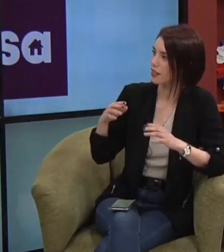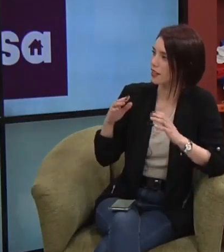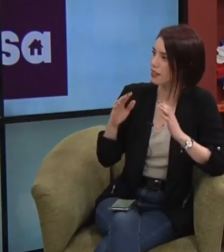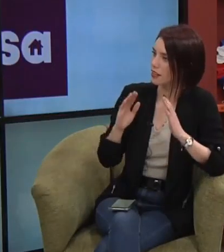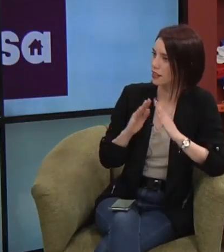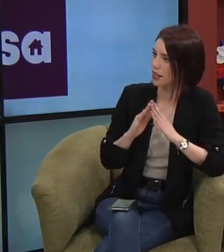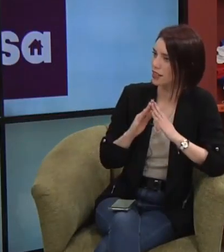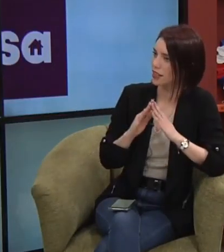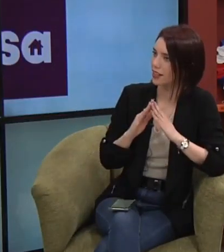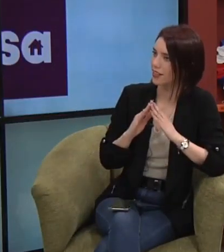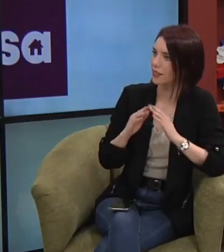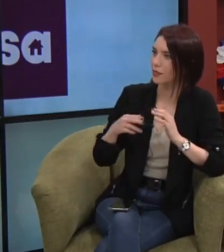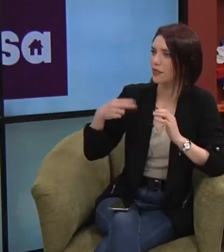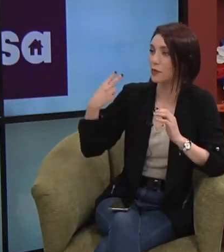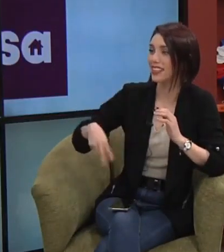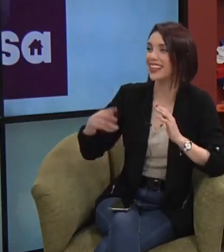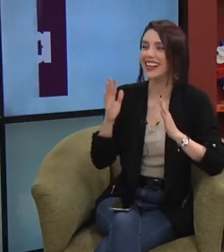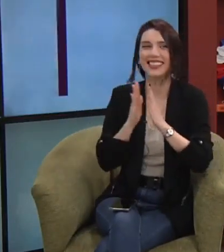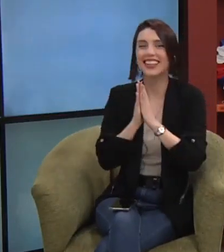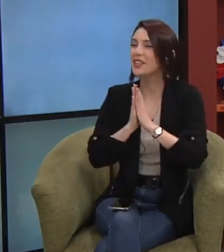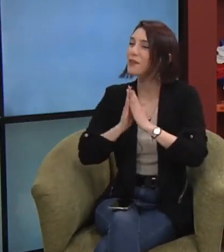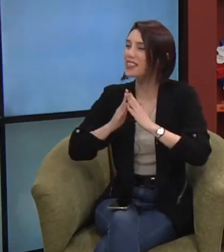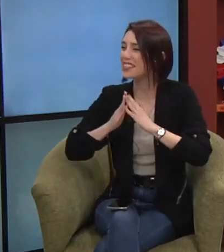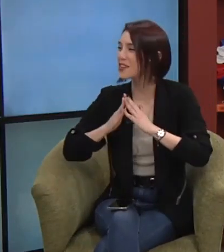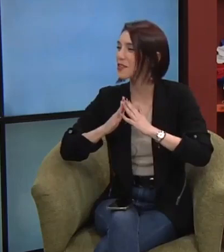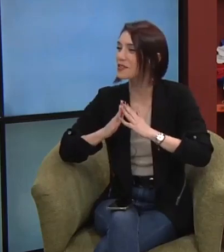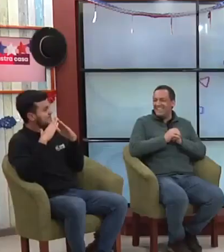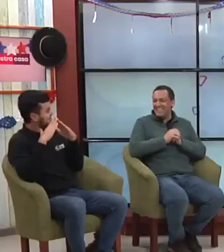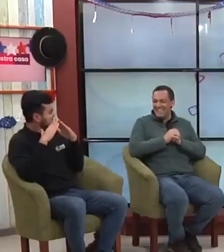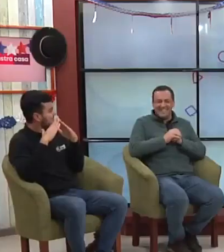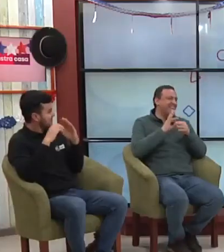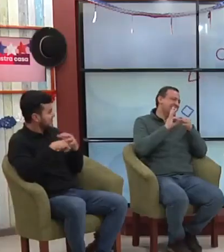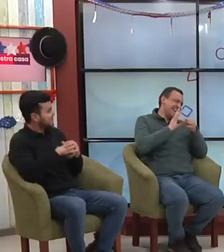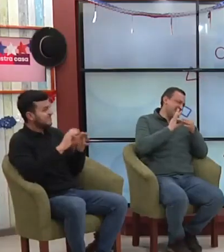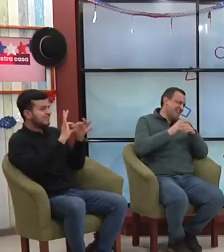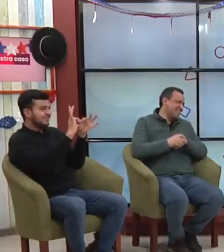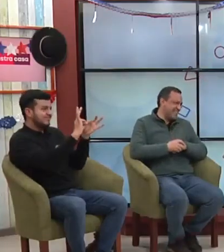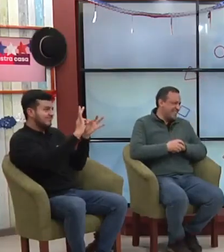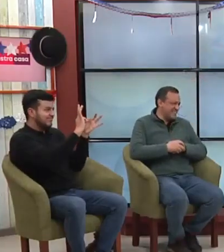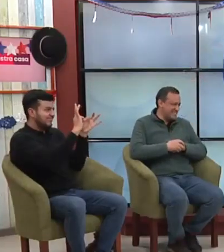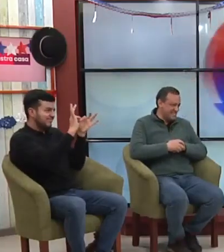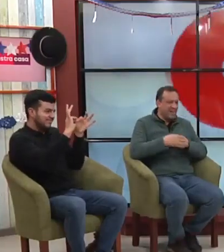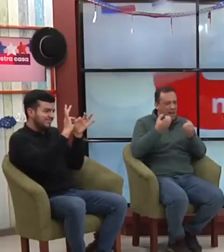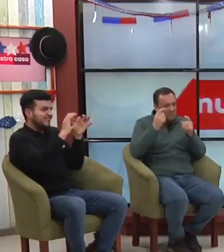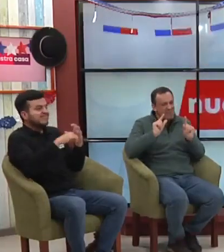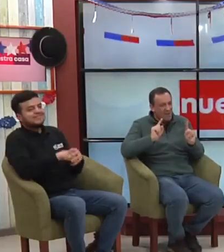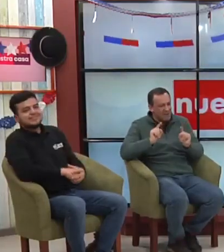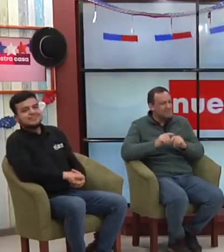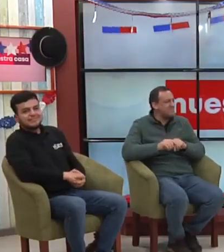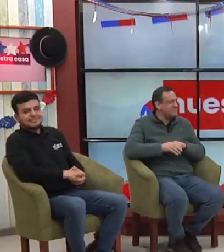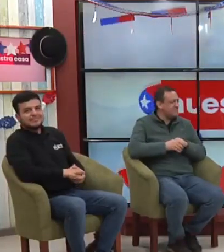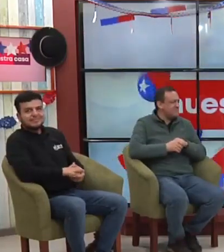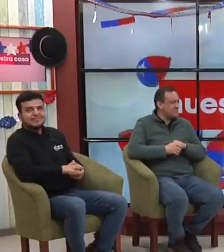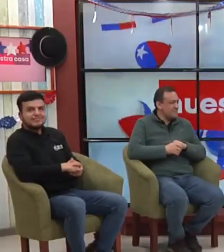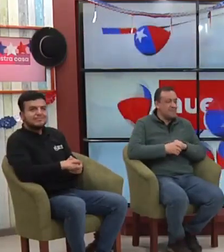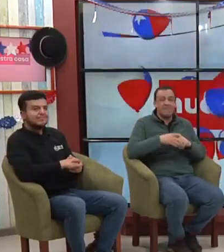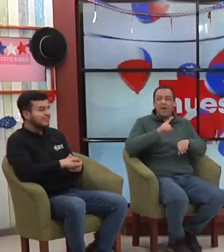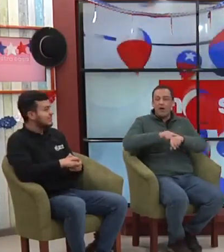casa nuestra casa gracias por enseñarnos eso hemos aprendido a ver con lengua de señas gracias chiquillos son las 10 de la mañana con 29